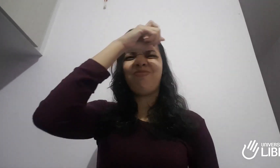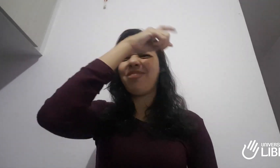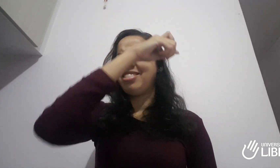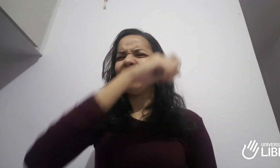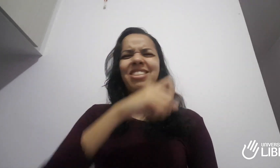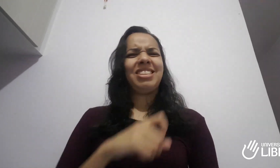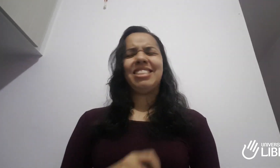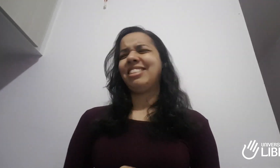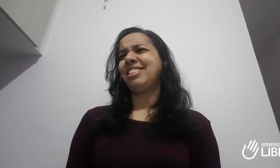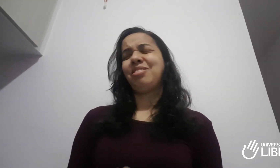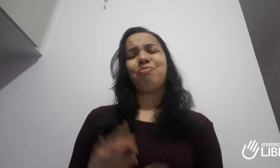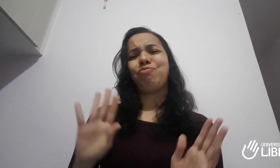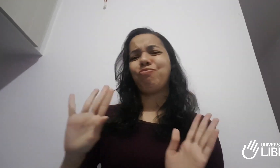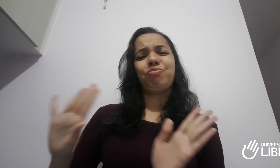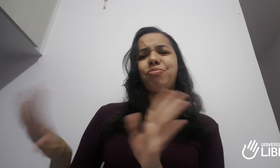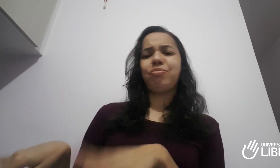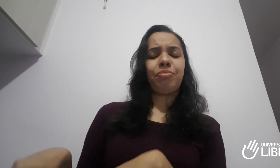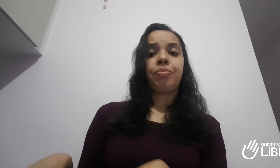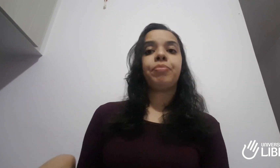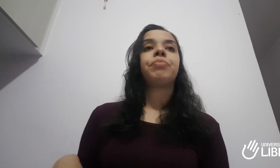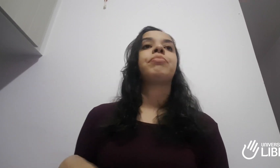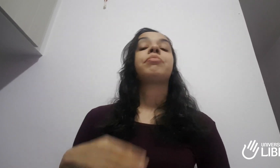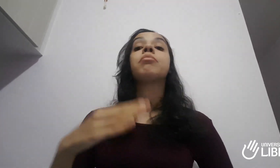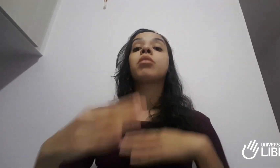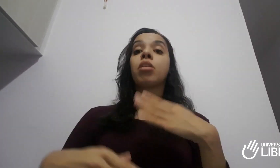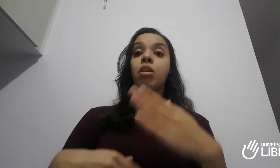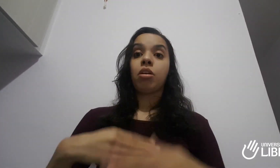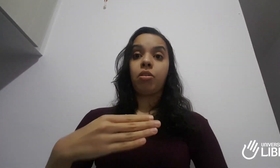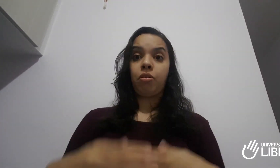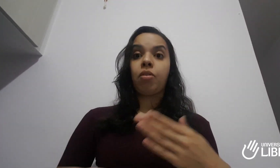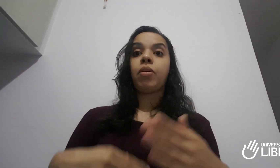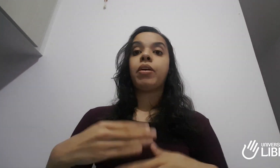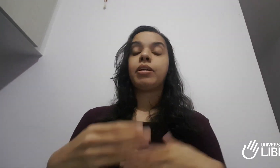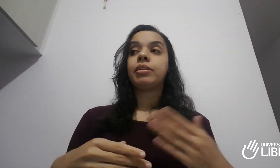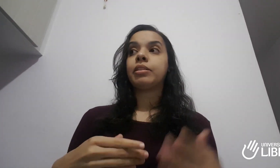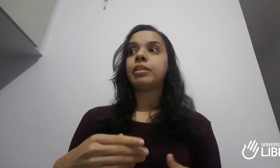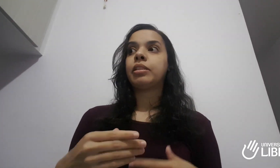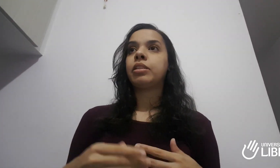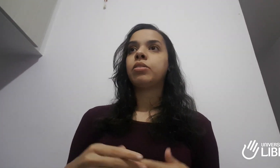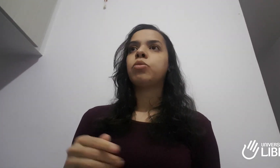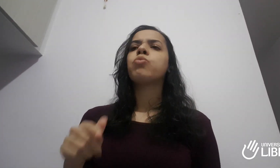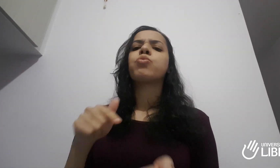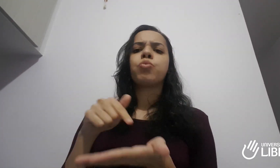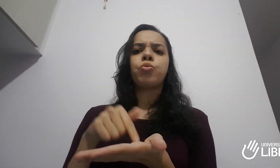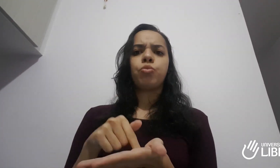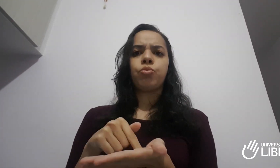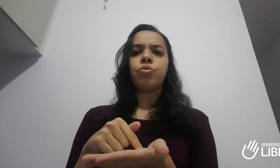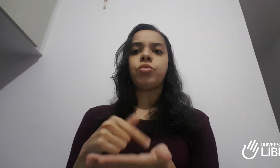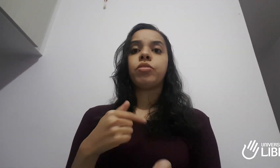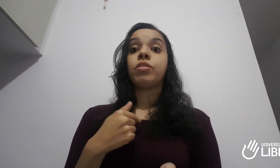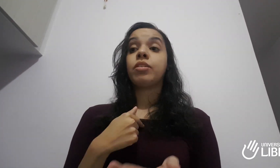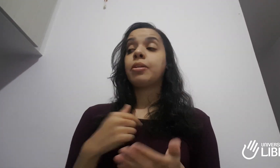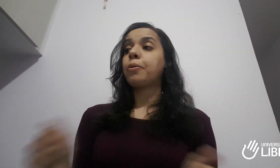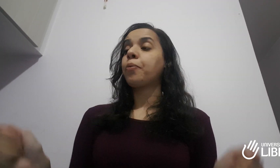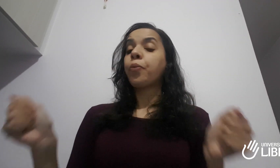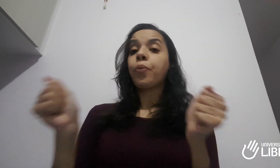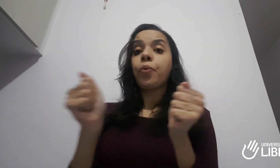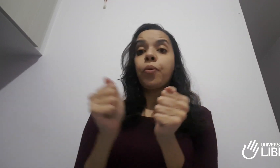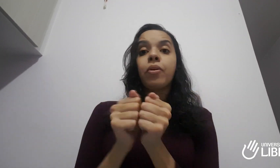e eu não tenho capacidade e aí acabei deixando pra lá, deixando um pouquinho de lado. Mas eu